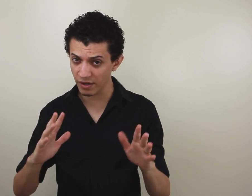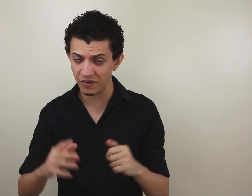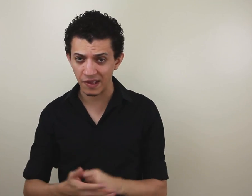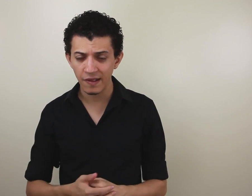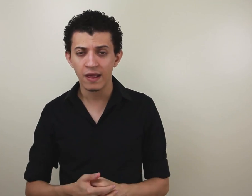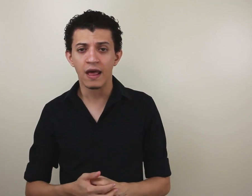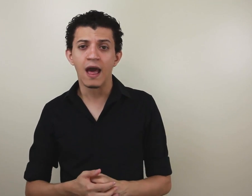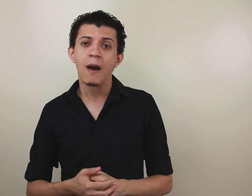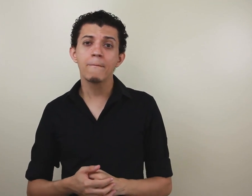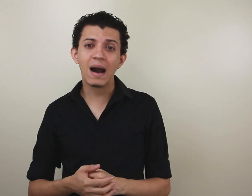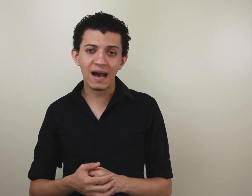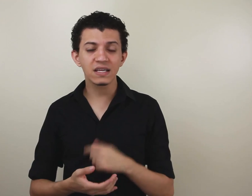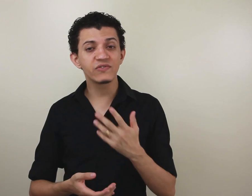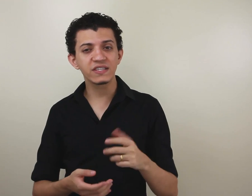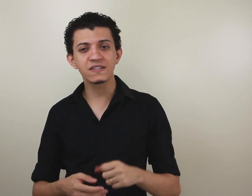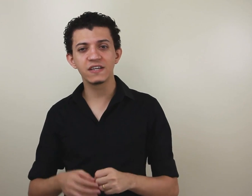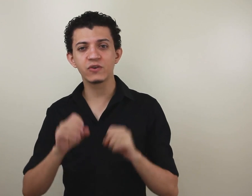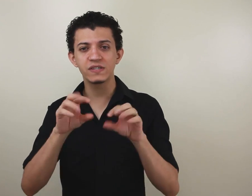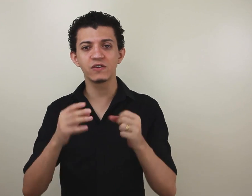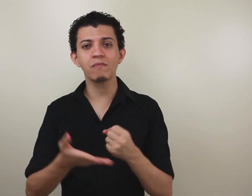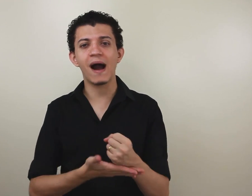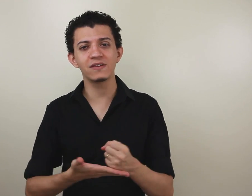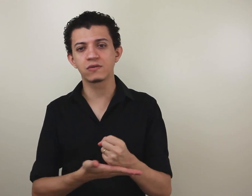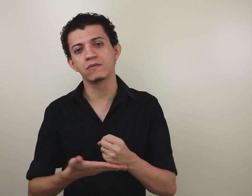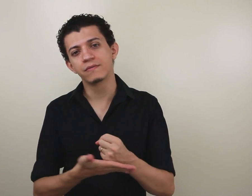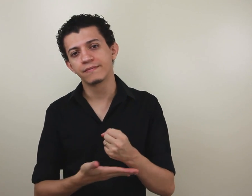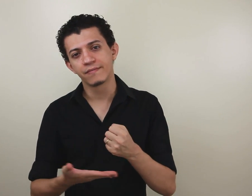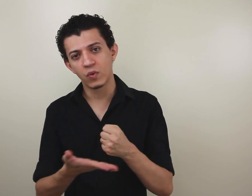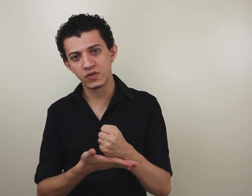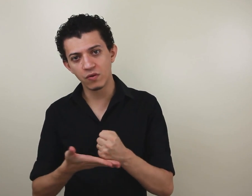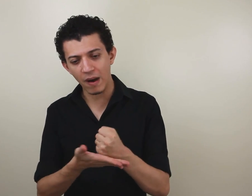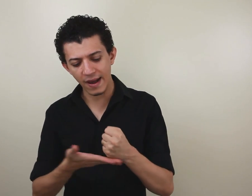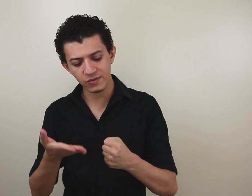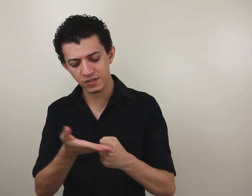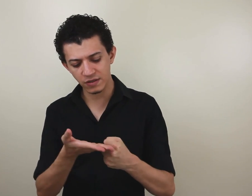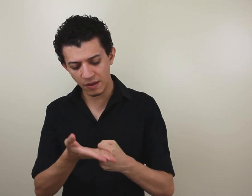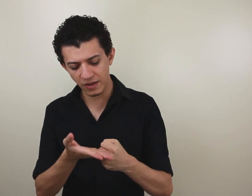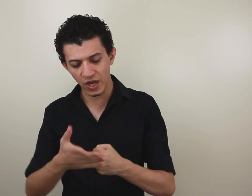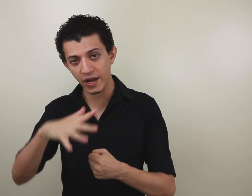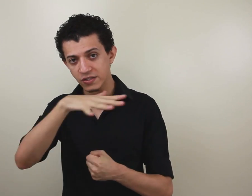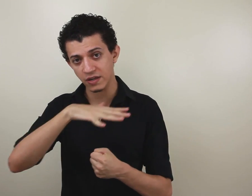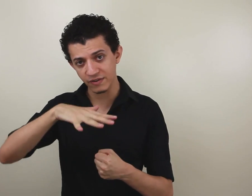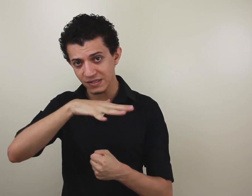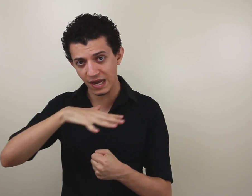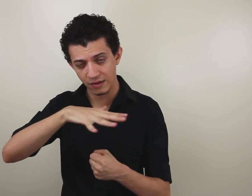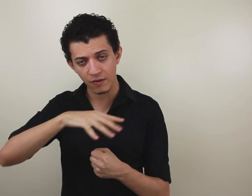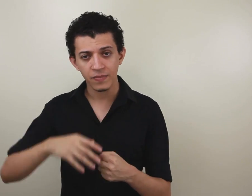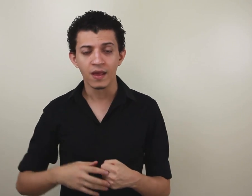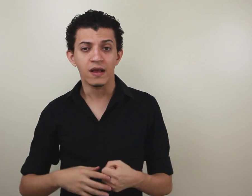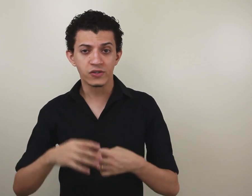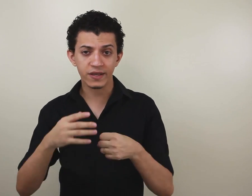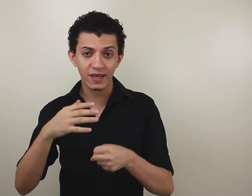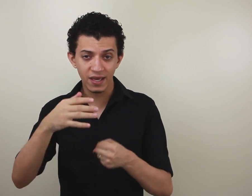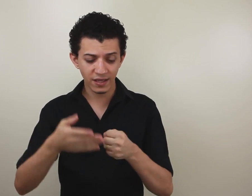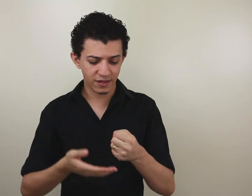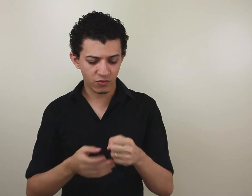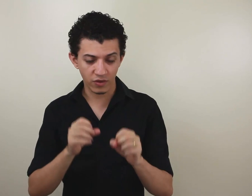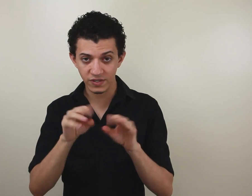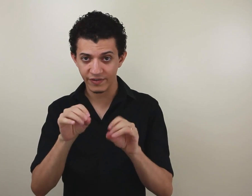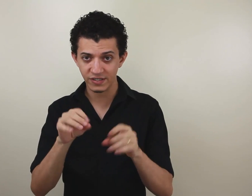nunca vi. Mas, às vezes, existe o ensino básico. O ensino básico, o ensino intermediário e o ensino avançado. Só que aqui, quando você vai